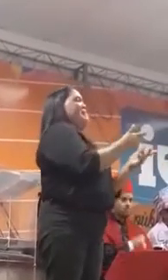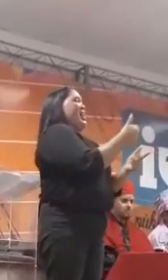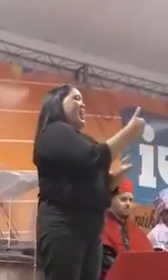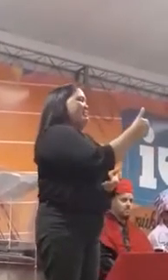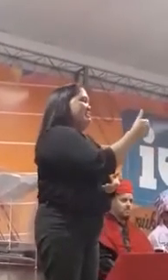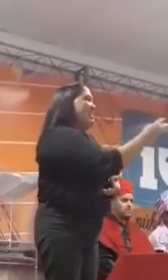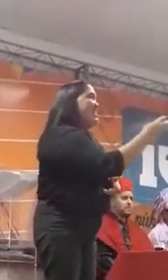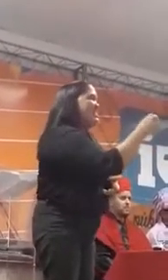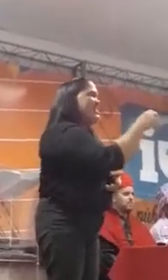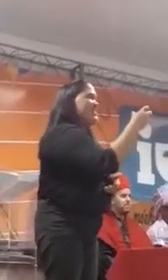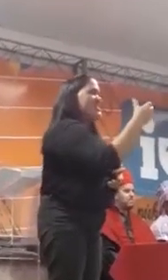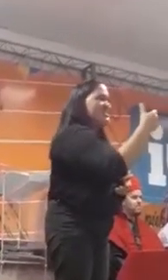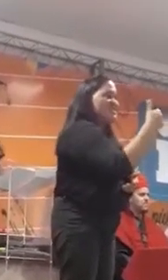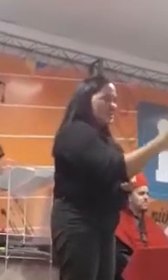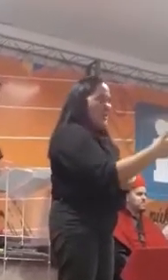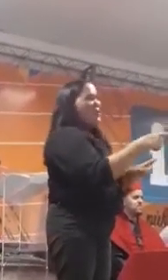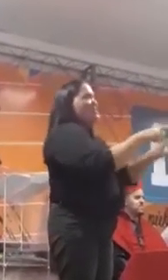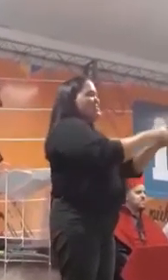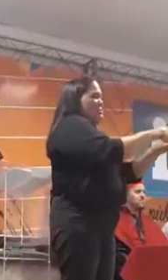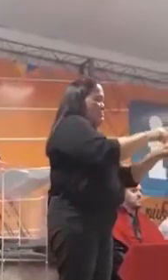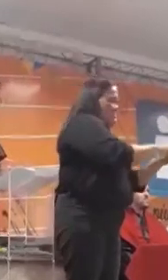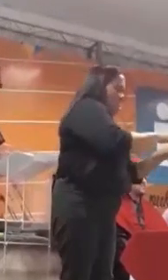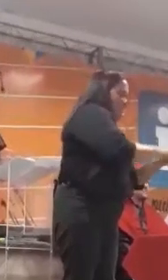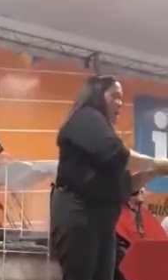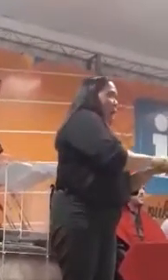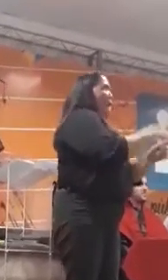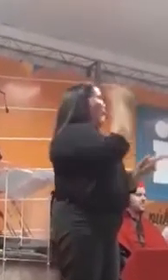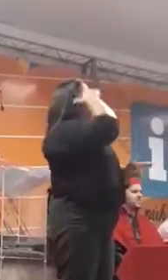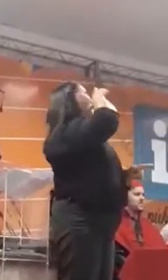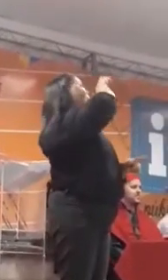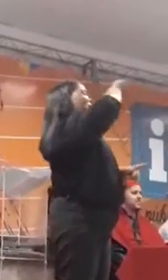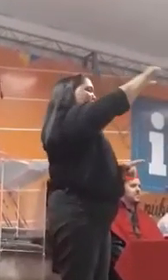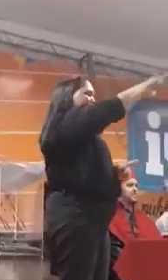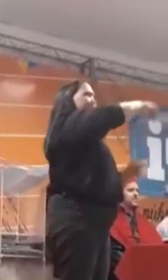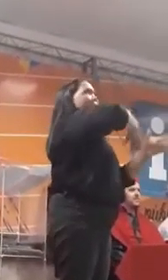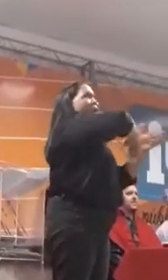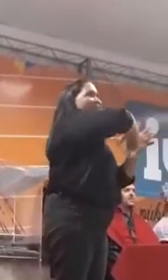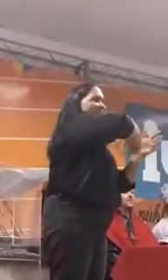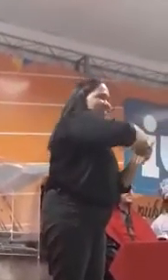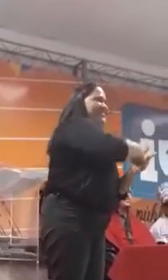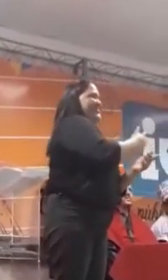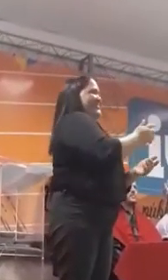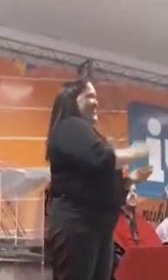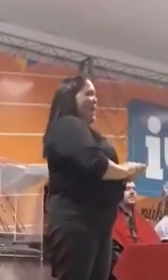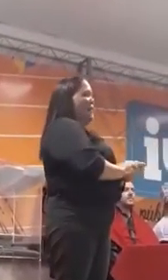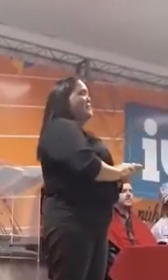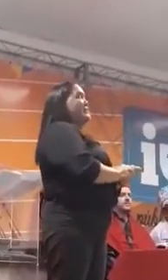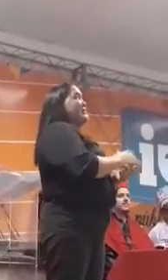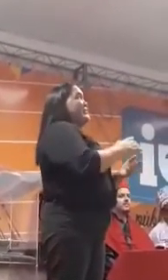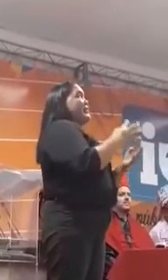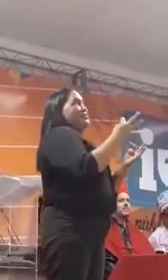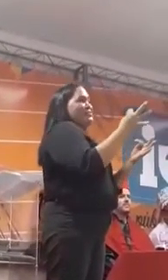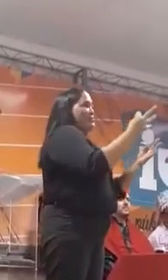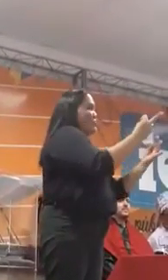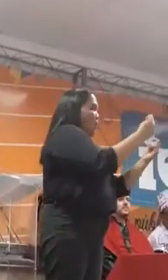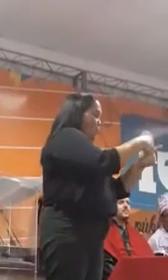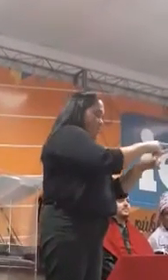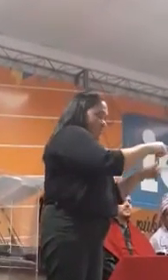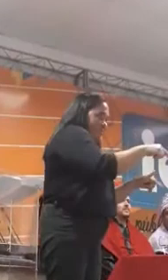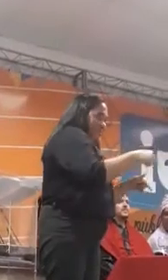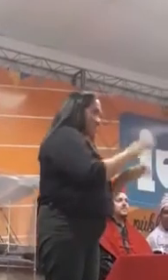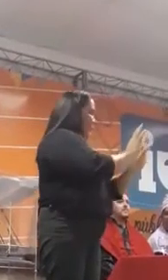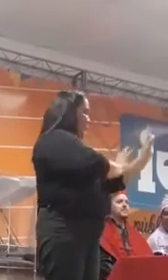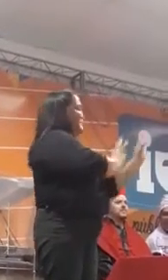cartazes, 303 campeão do futsal masculino, 304 mostrava sua potência